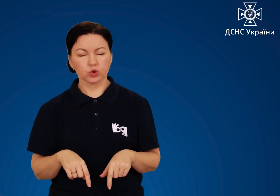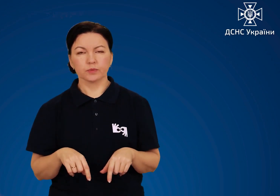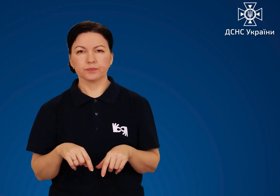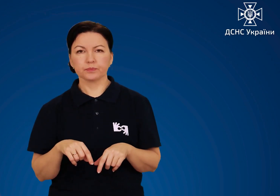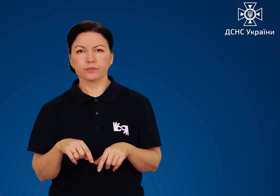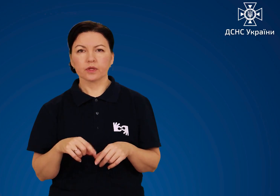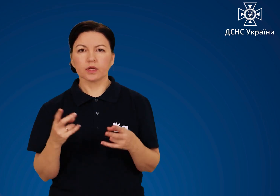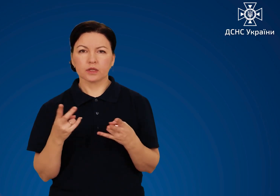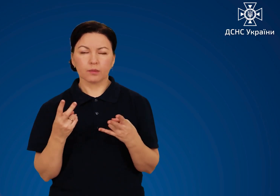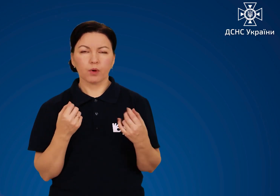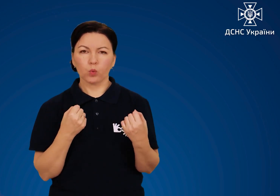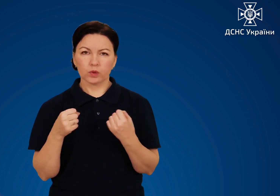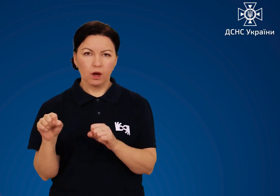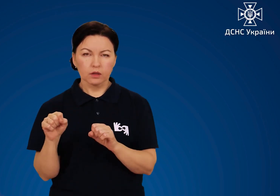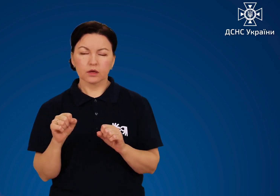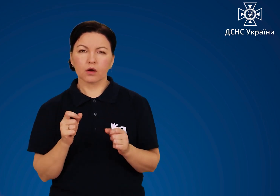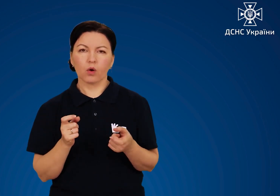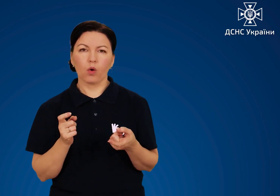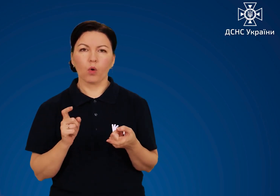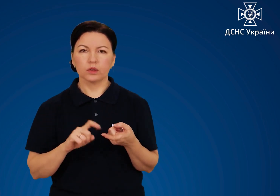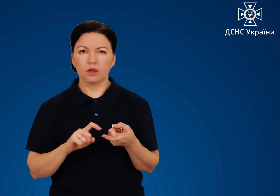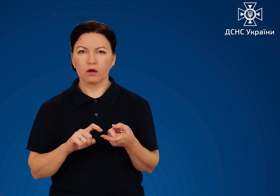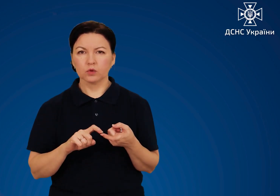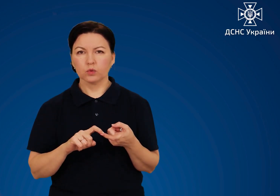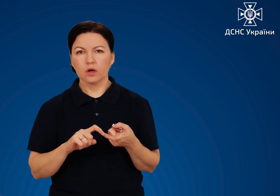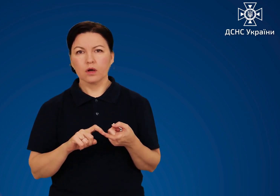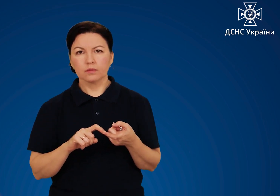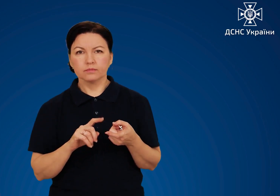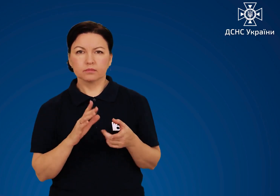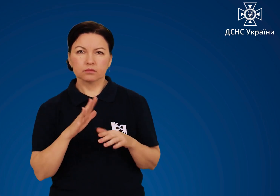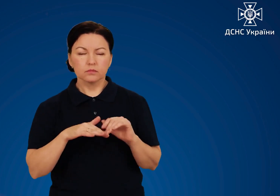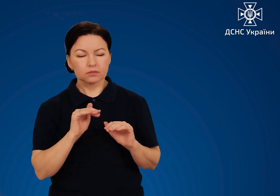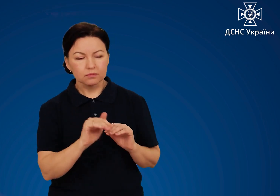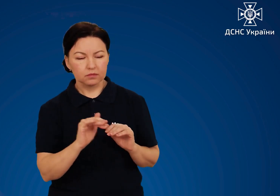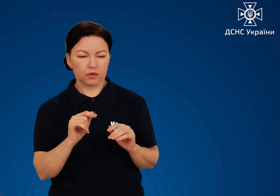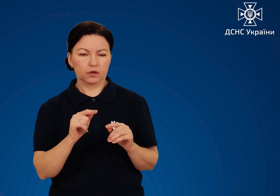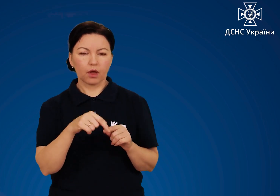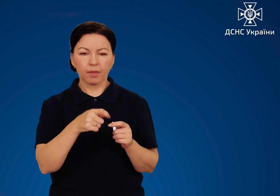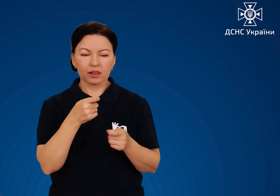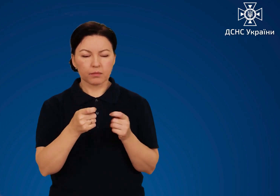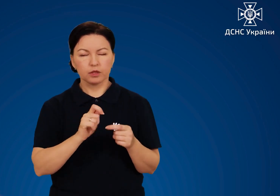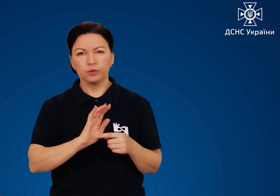Також слід уникати контакту з елементами генератора, які обертаються.